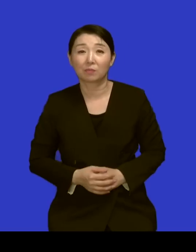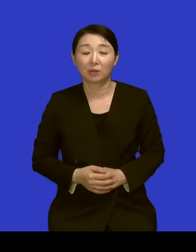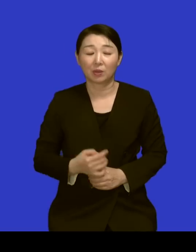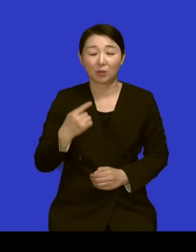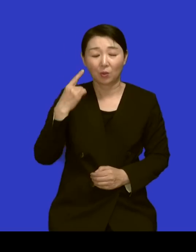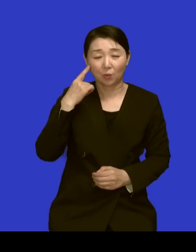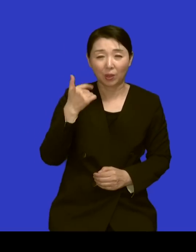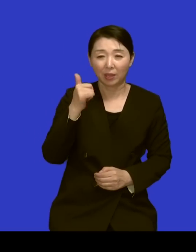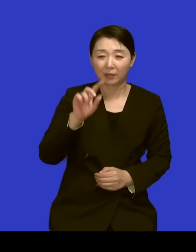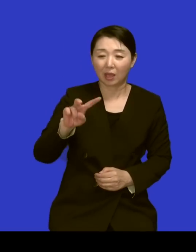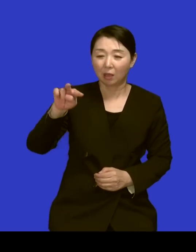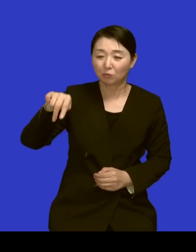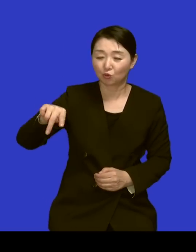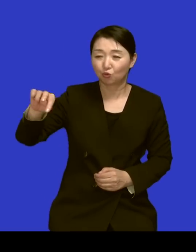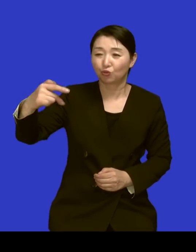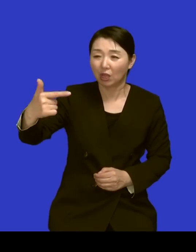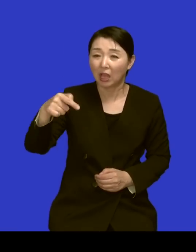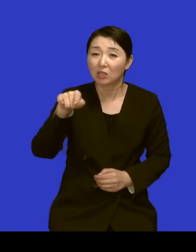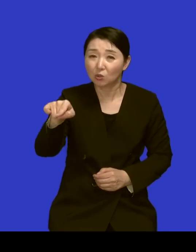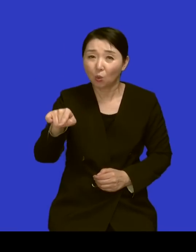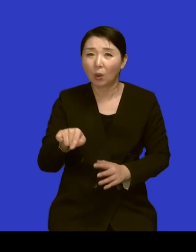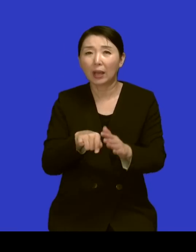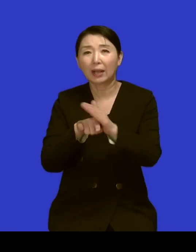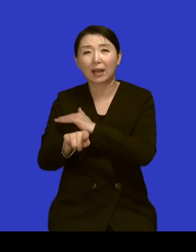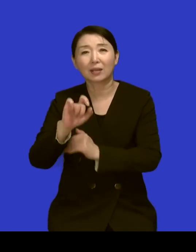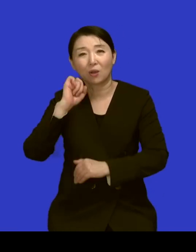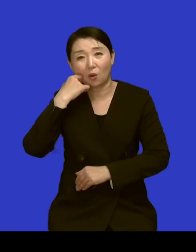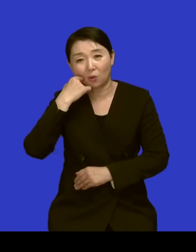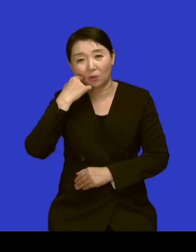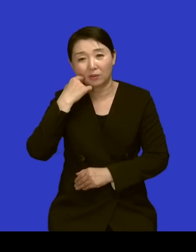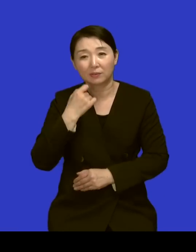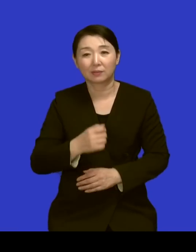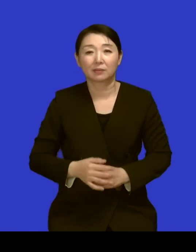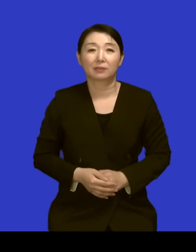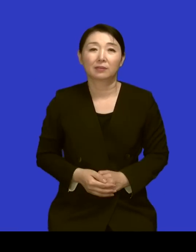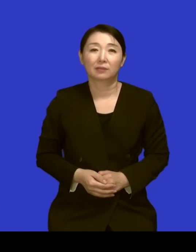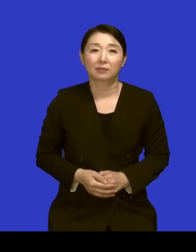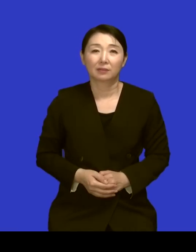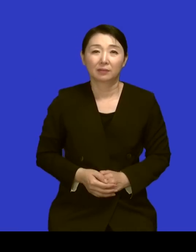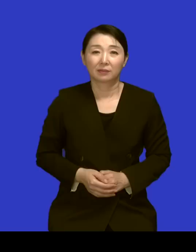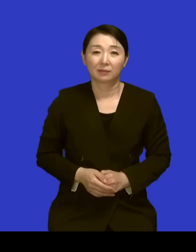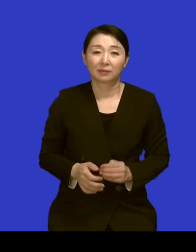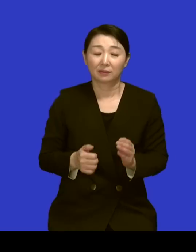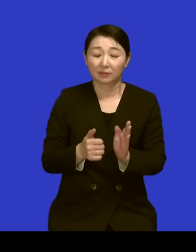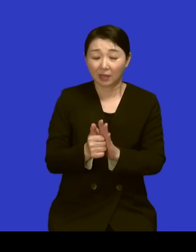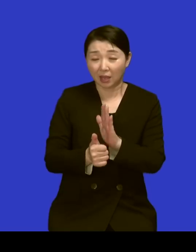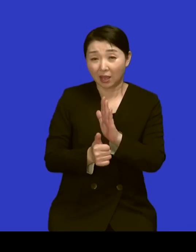톤주도 정말 가기 어려운 곳이었어요 네 그래서 제가 그 희망고를 세울 때